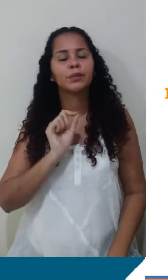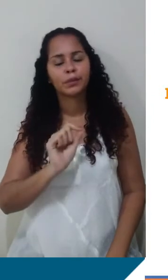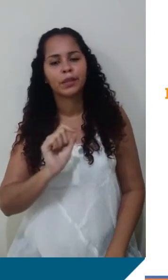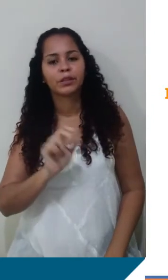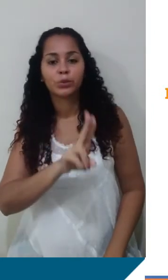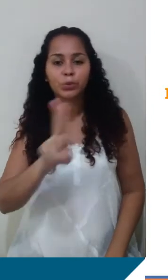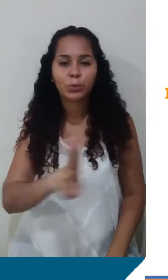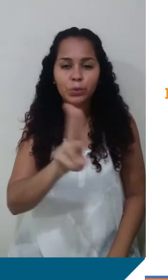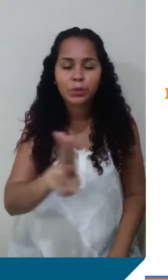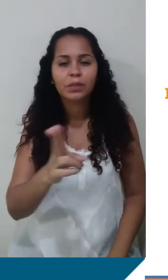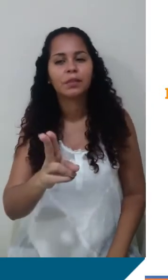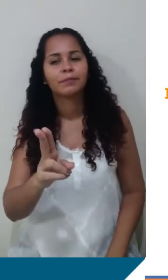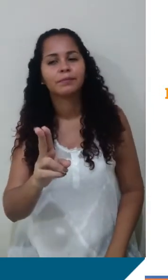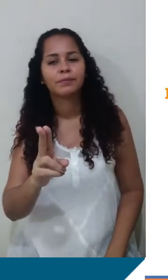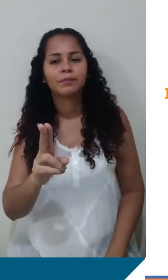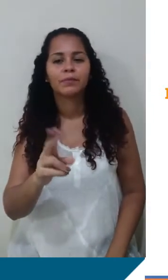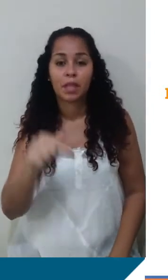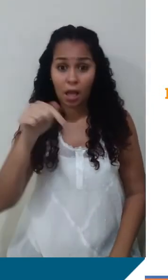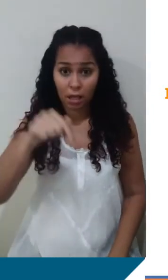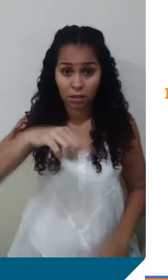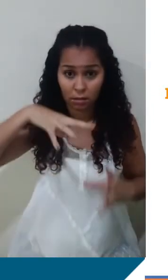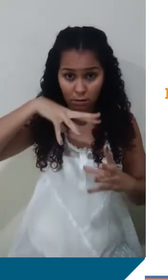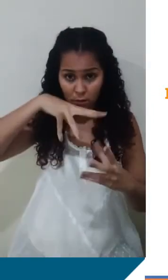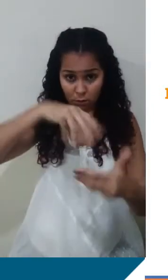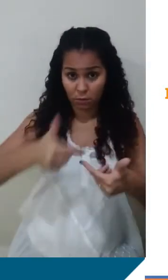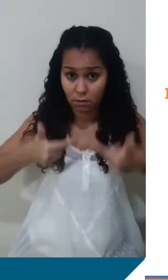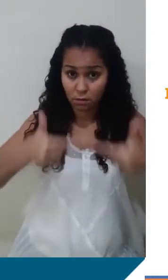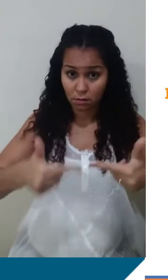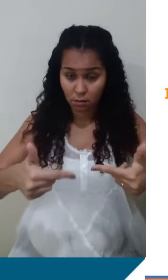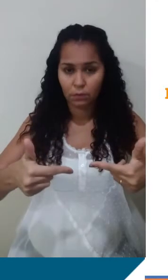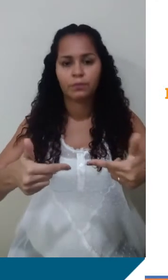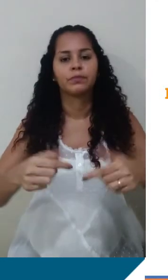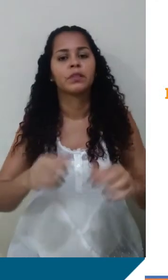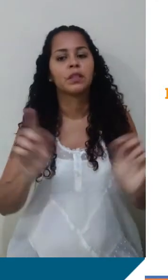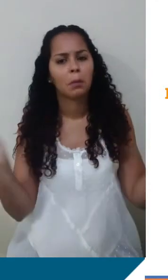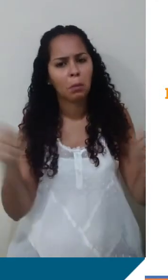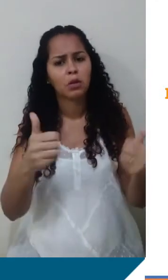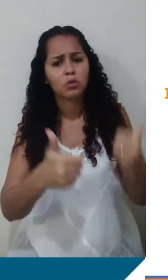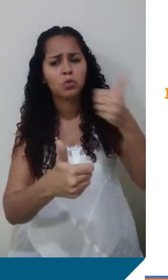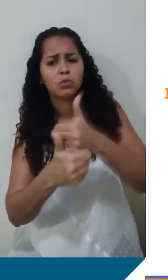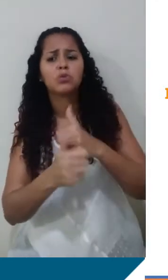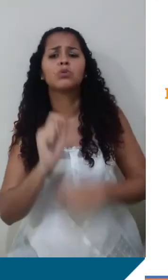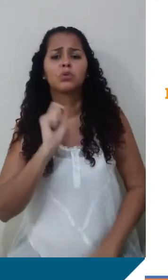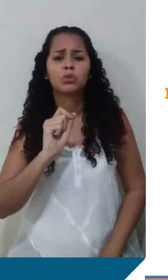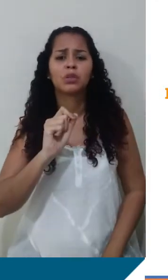aplica isso à ação aqui na Terra, especificamente, a gente pode substituir isso tudo por gravidade.